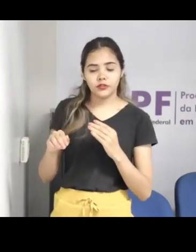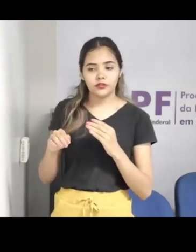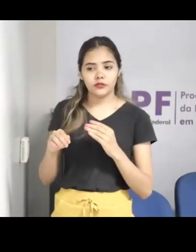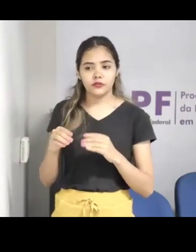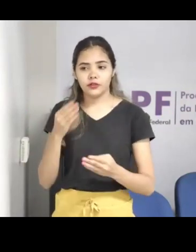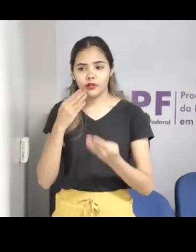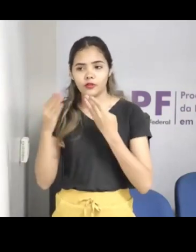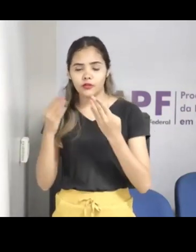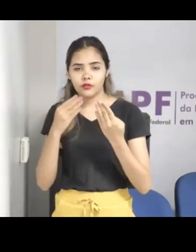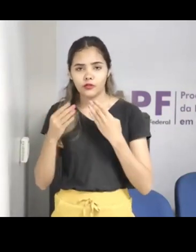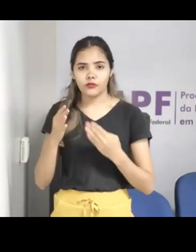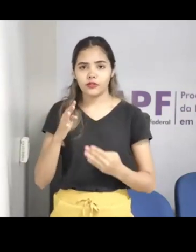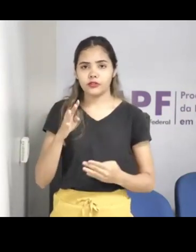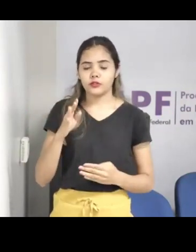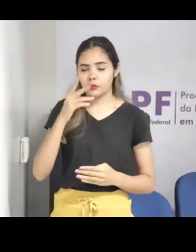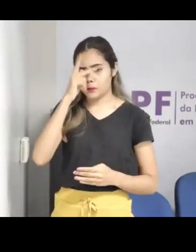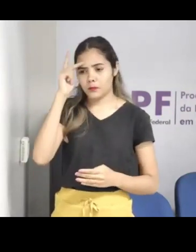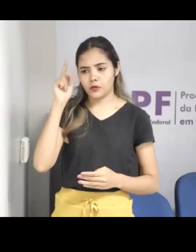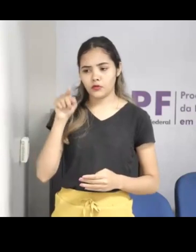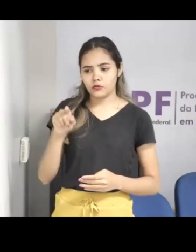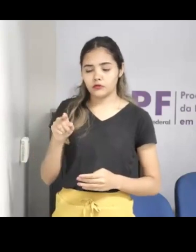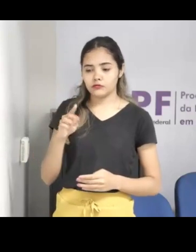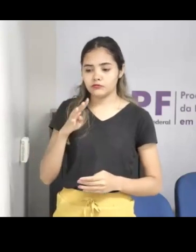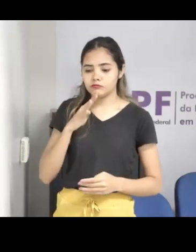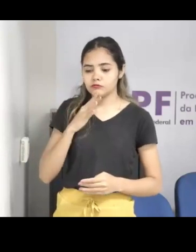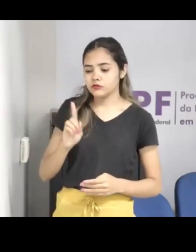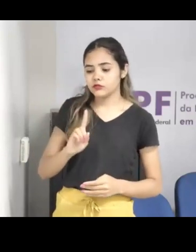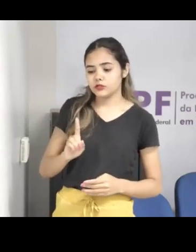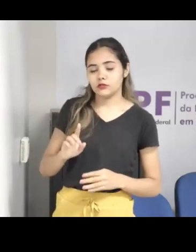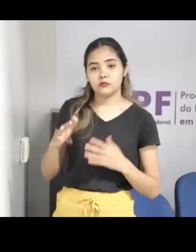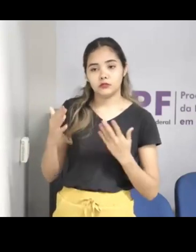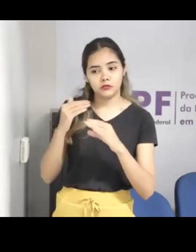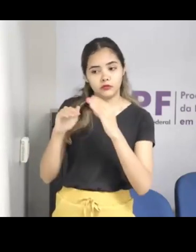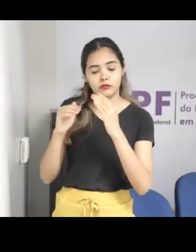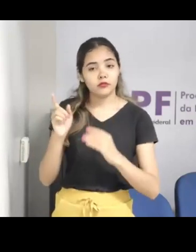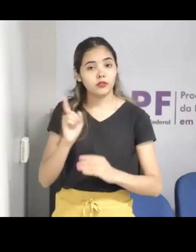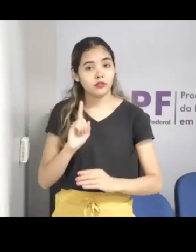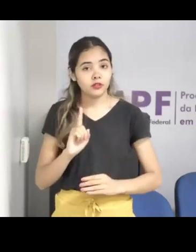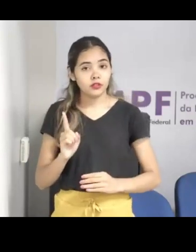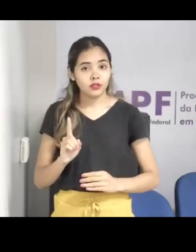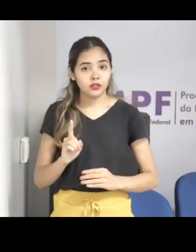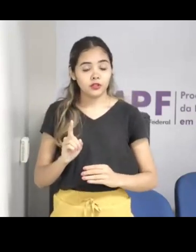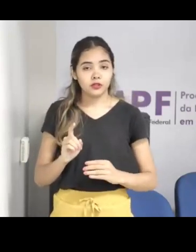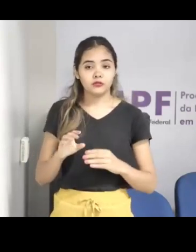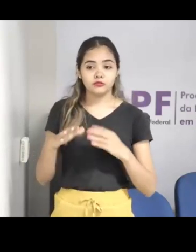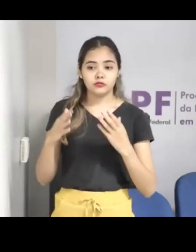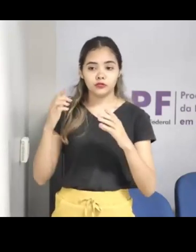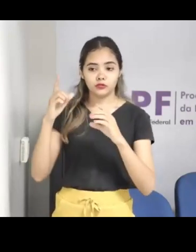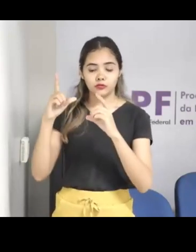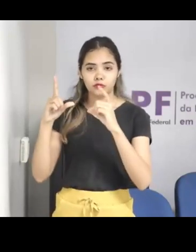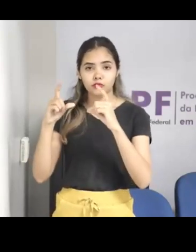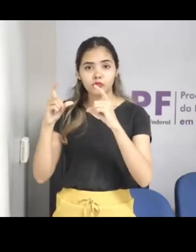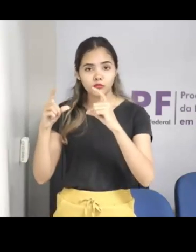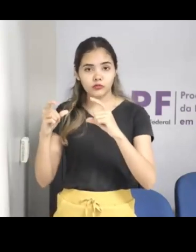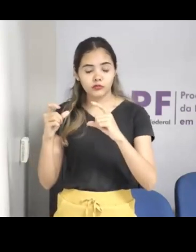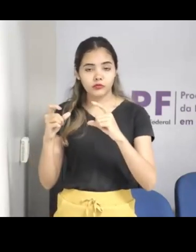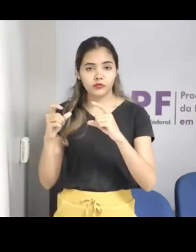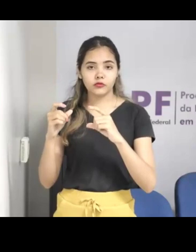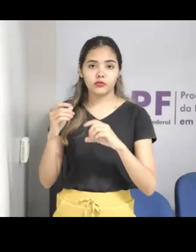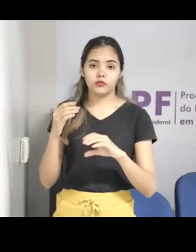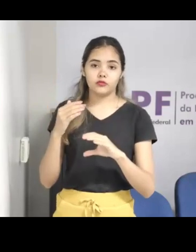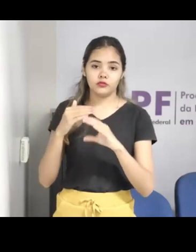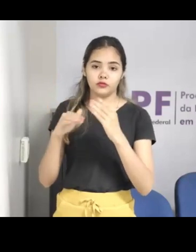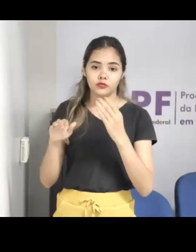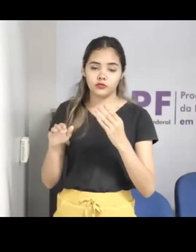trabalhem, jamais manda uma foto, jamais abre a câmera num encontro com uma pessoa que você não sabe quem é, mesmo que ele diga que ele é sua